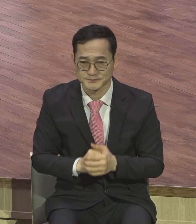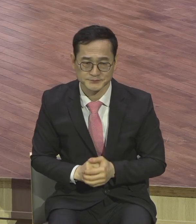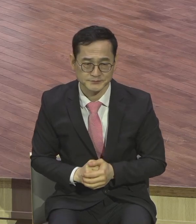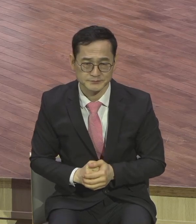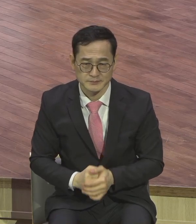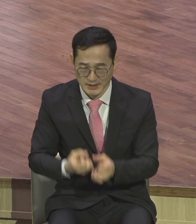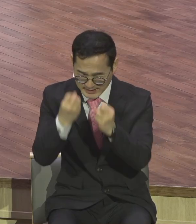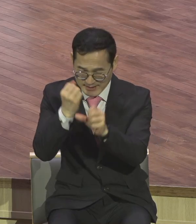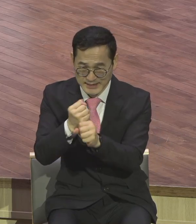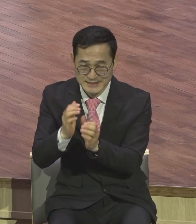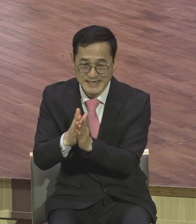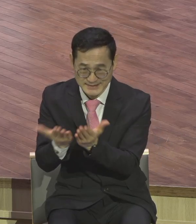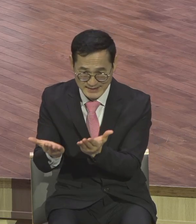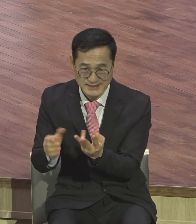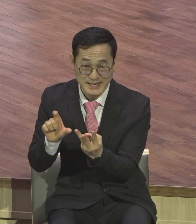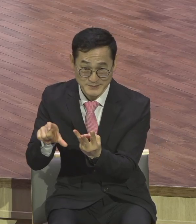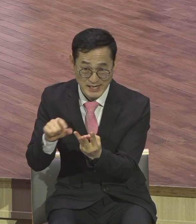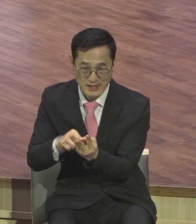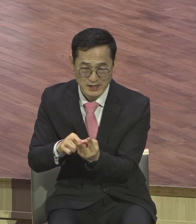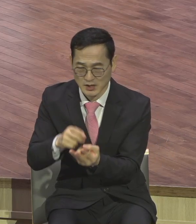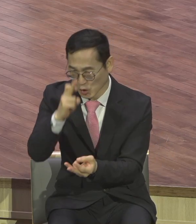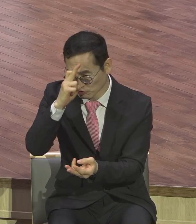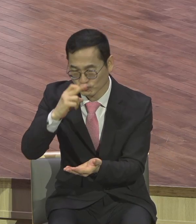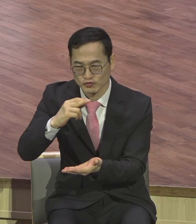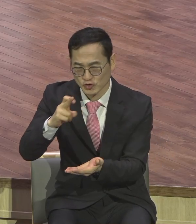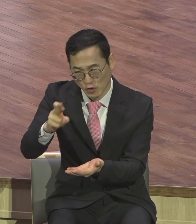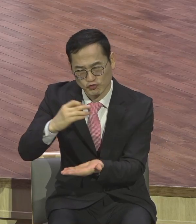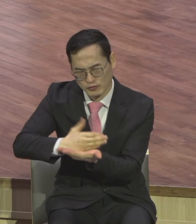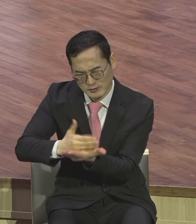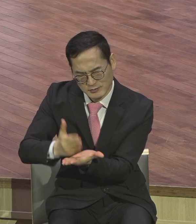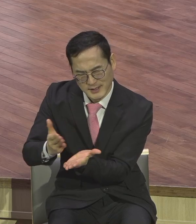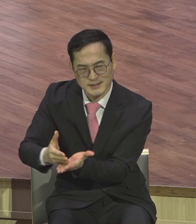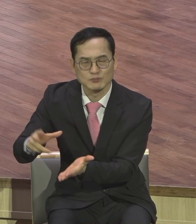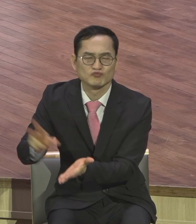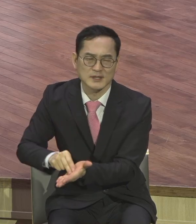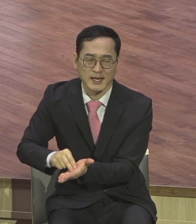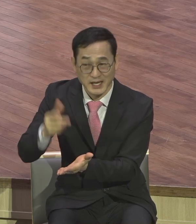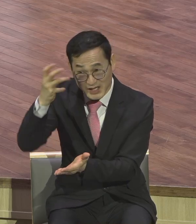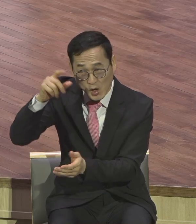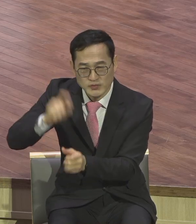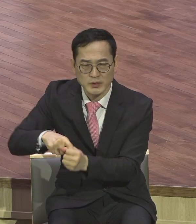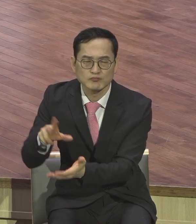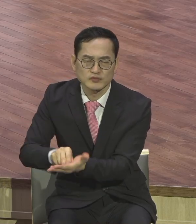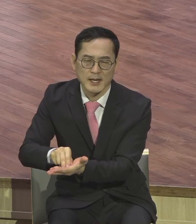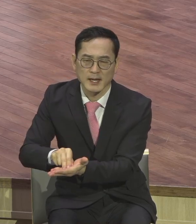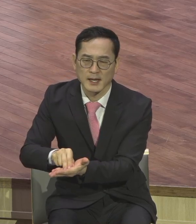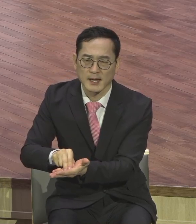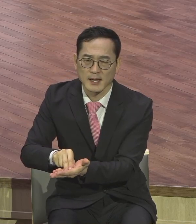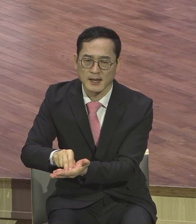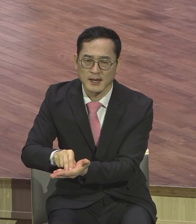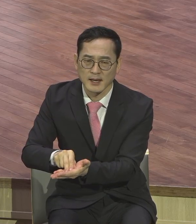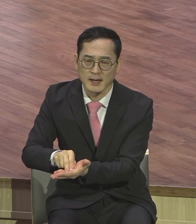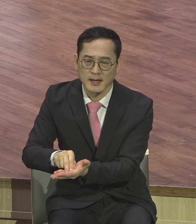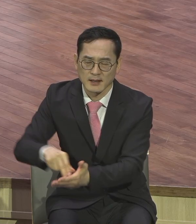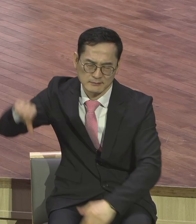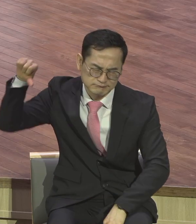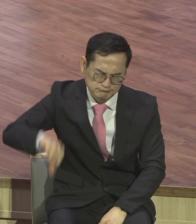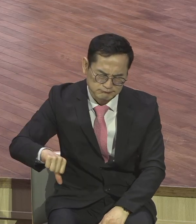못한 열두 가지 문제 열두 가지 영적 문제 이 재앙에 빠진 인류를 구원해 주기 위해서 마지막